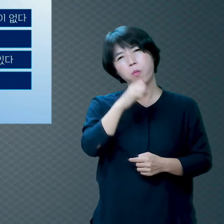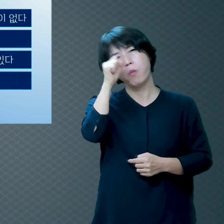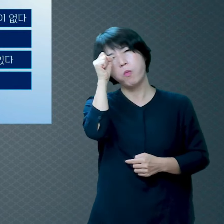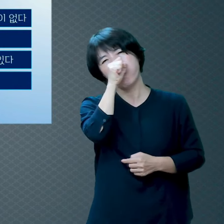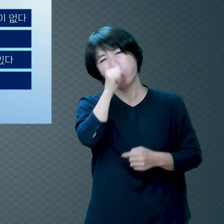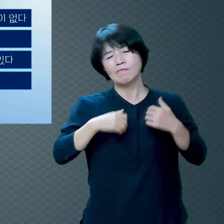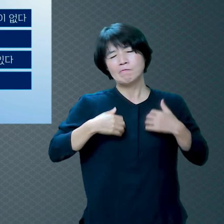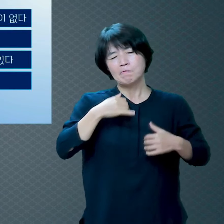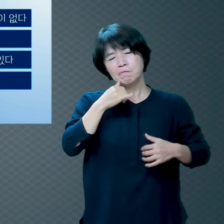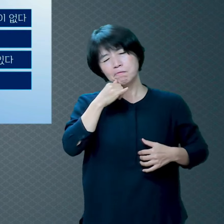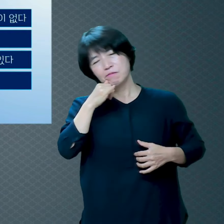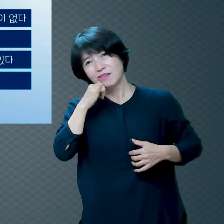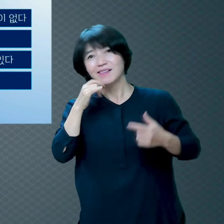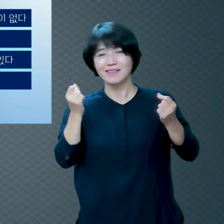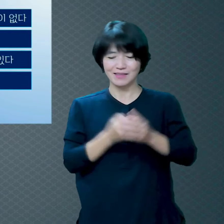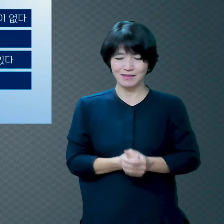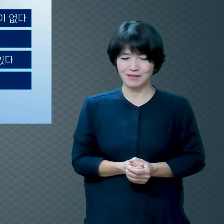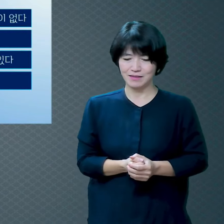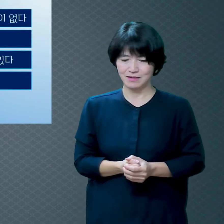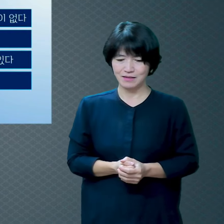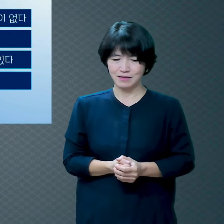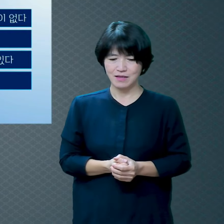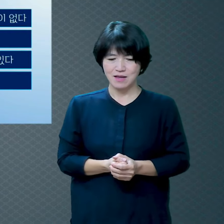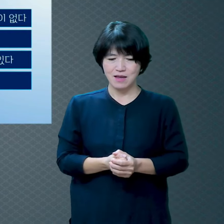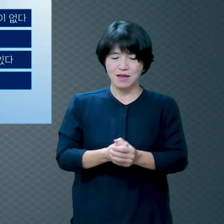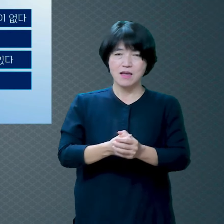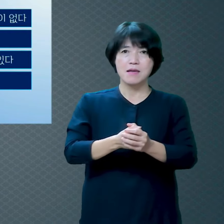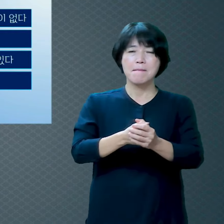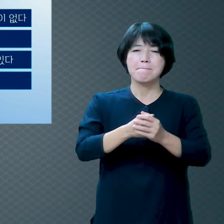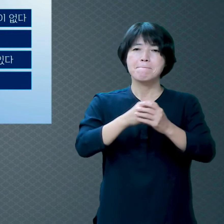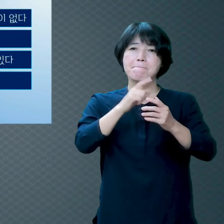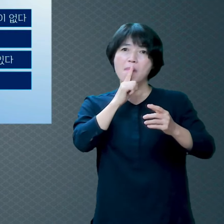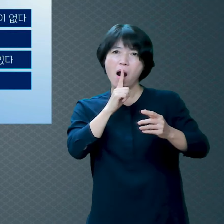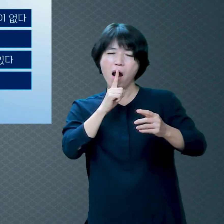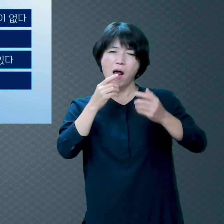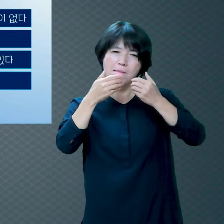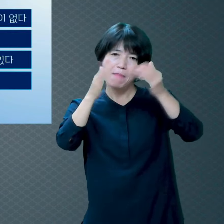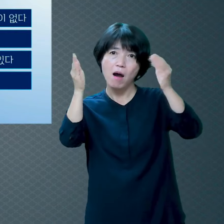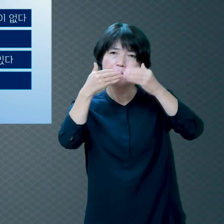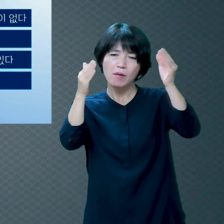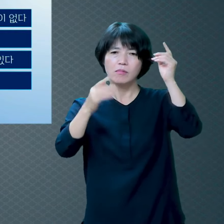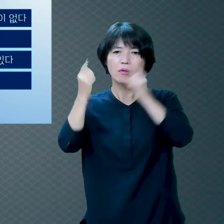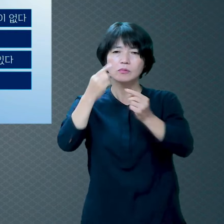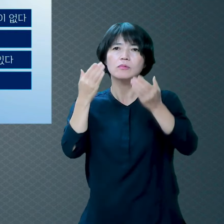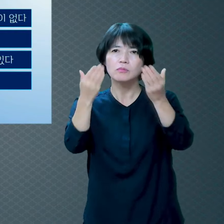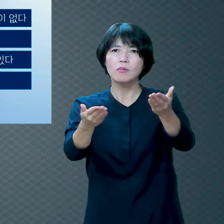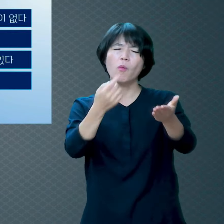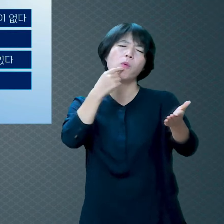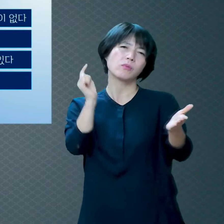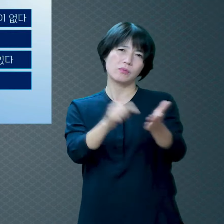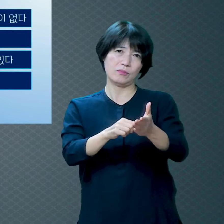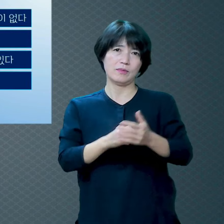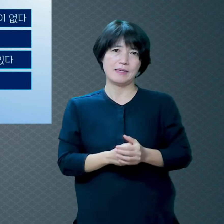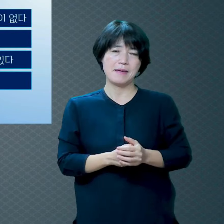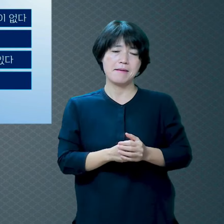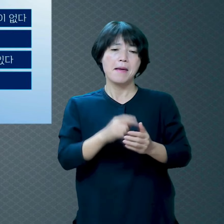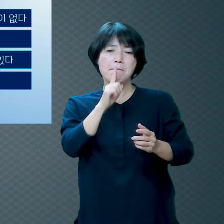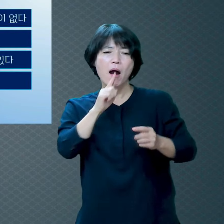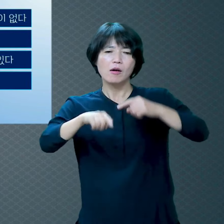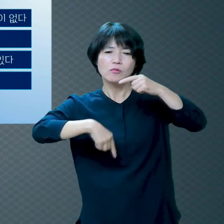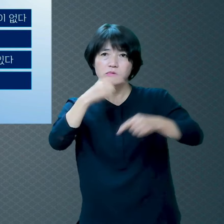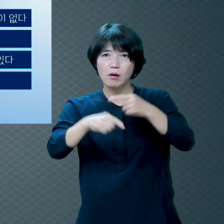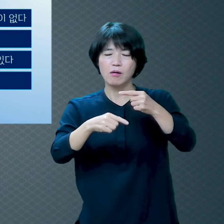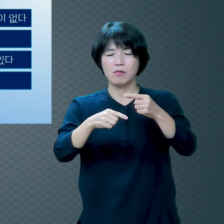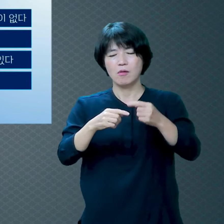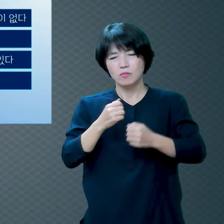칼로 찌름같이 함부로 말한다 말 잘해야 됩니다 하나님은